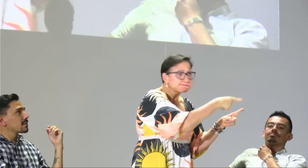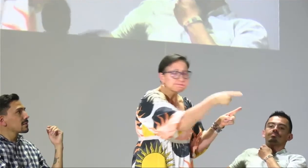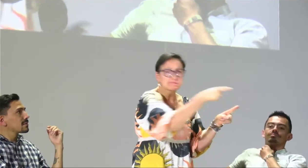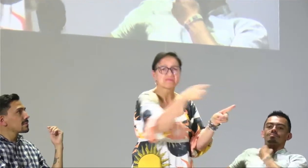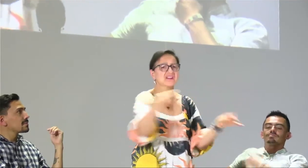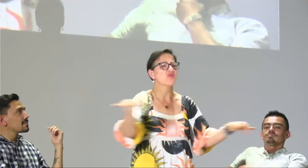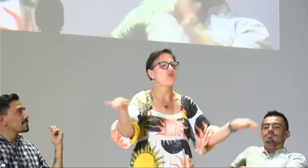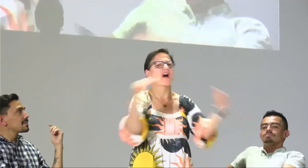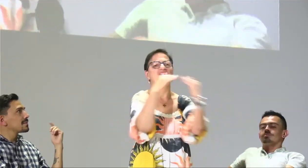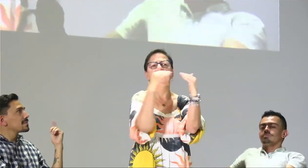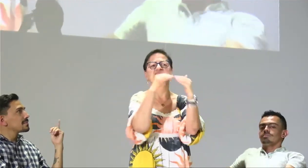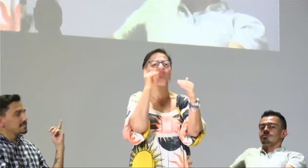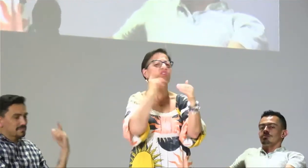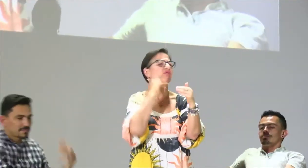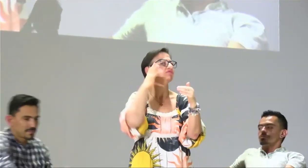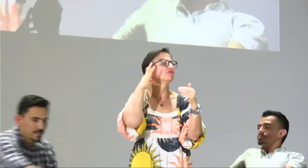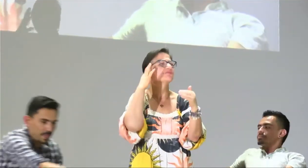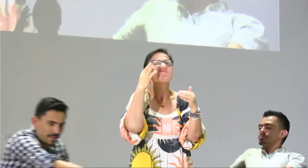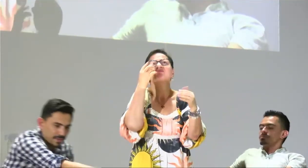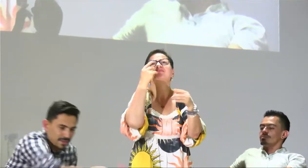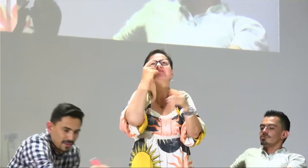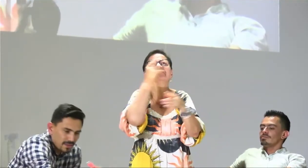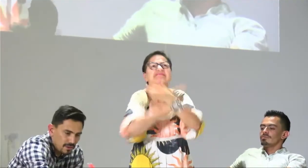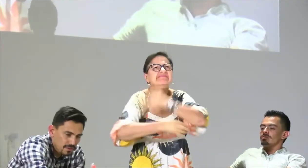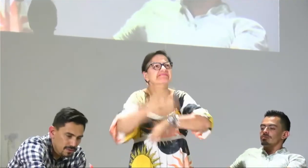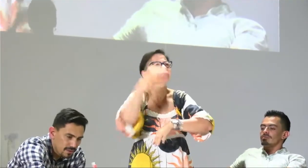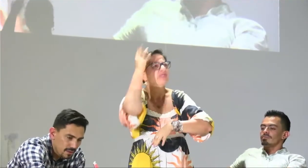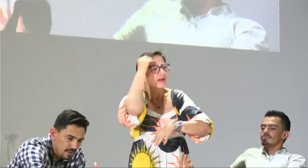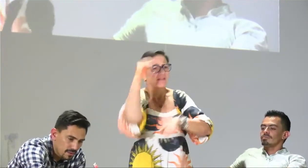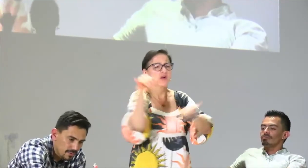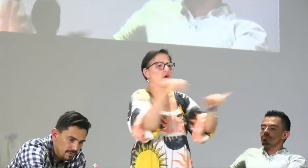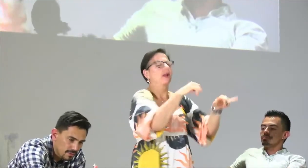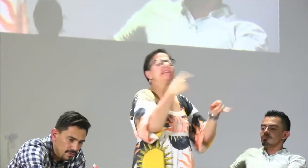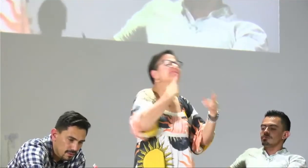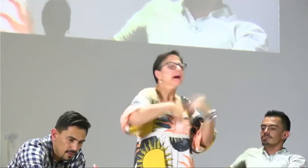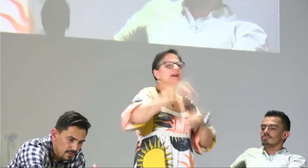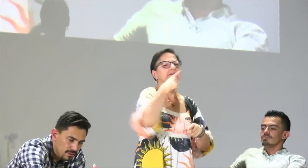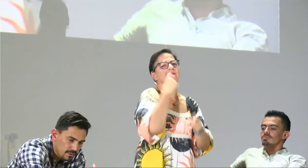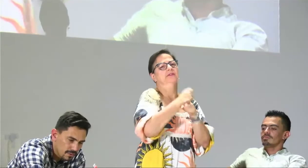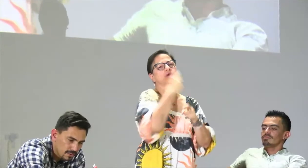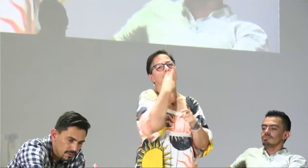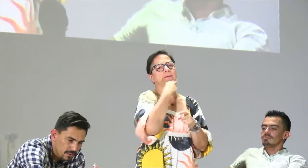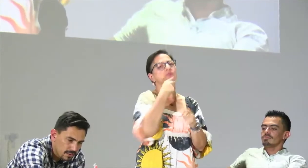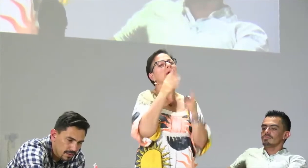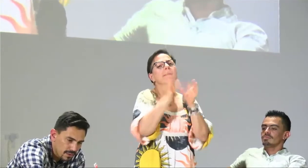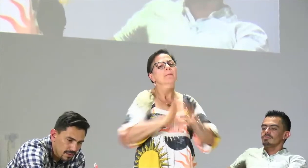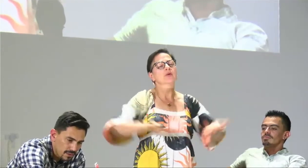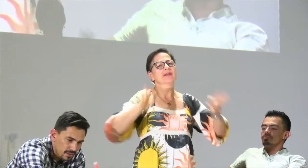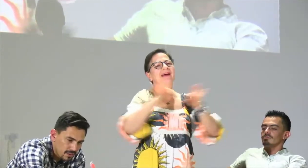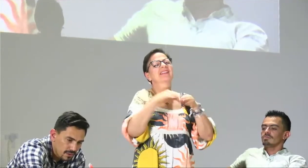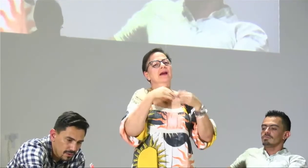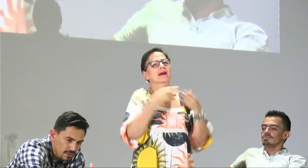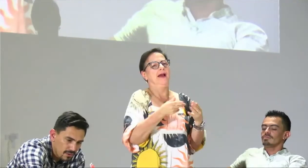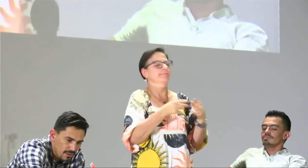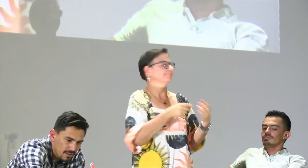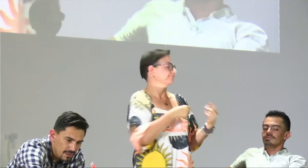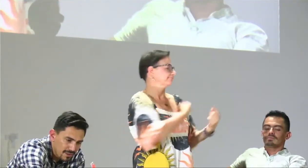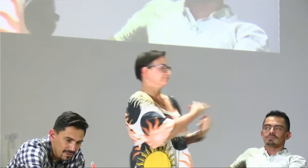padres de hijos con discapacidad en fin la diversidad que tenemos también contemple sus